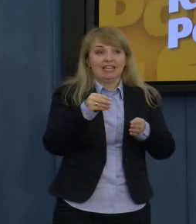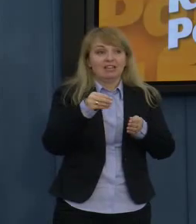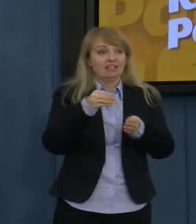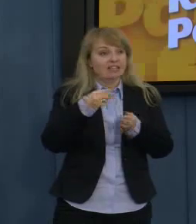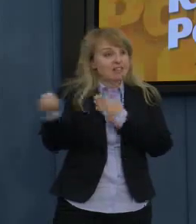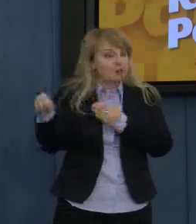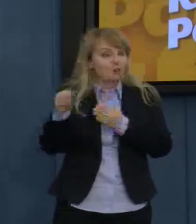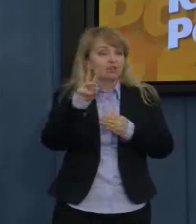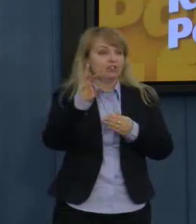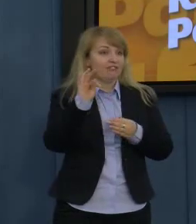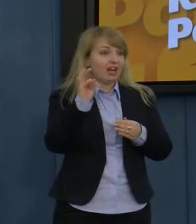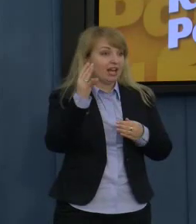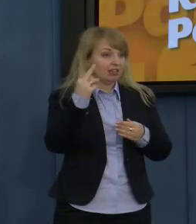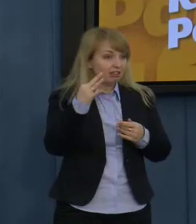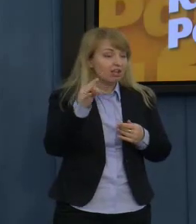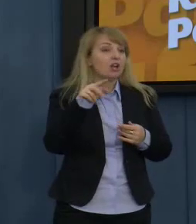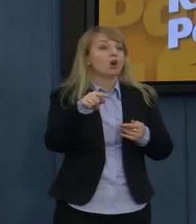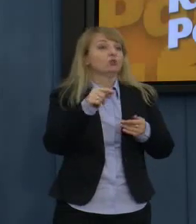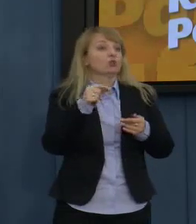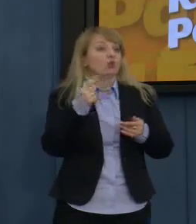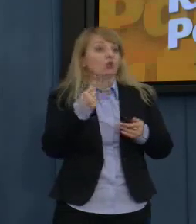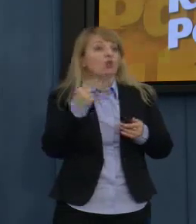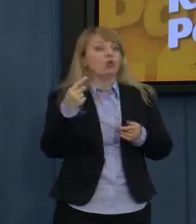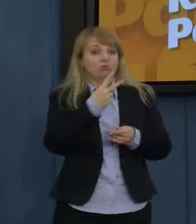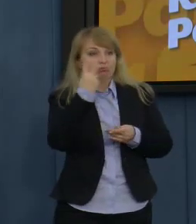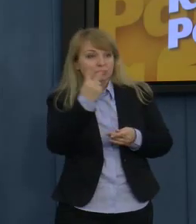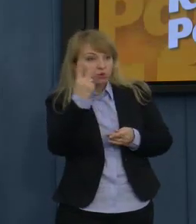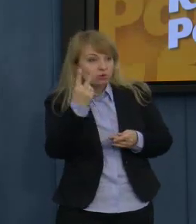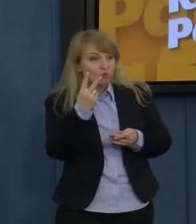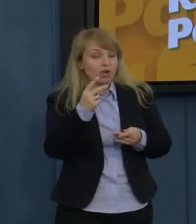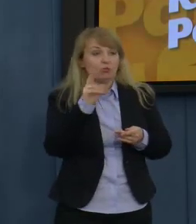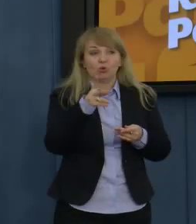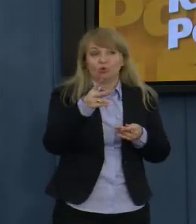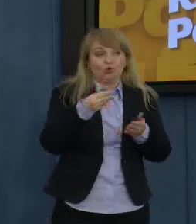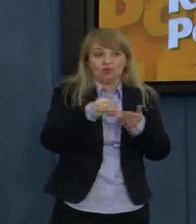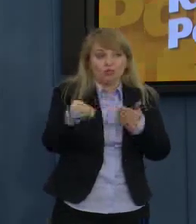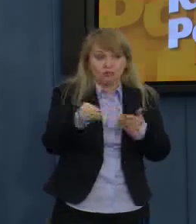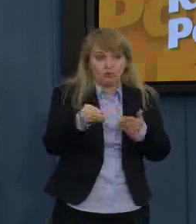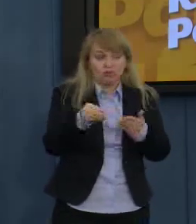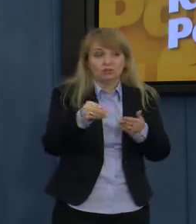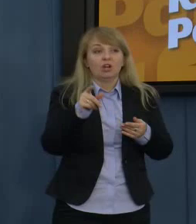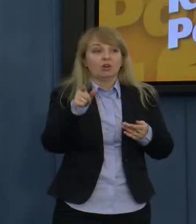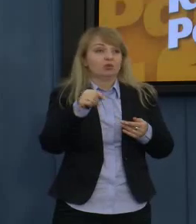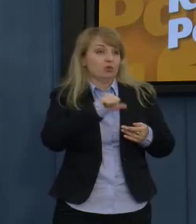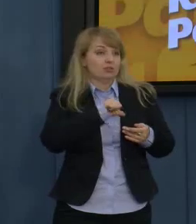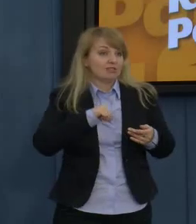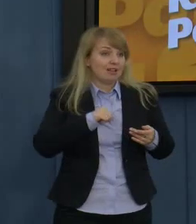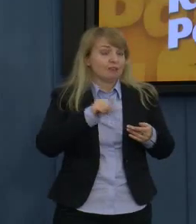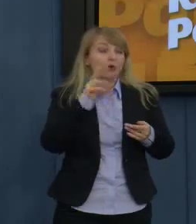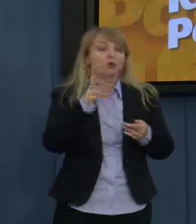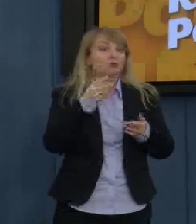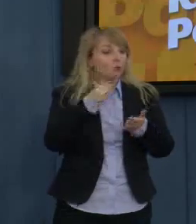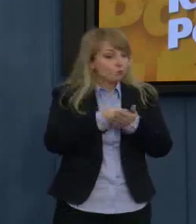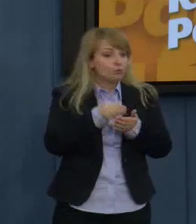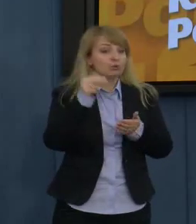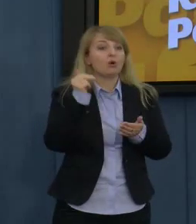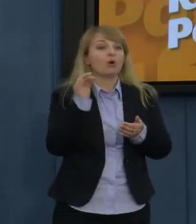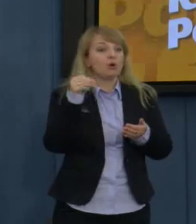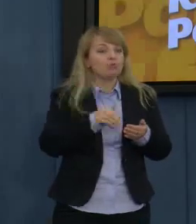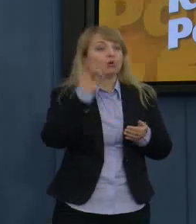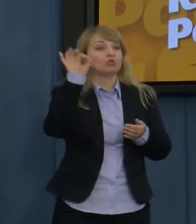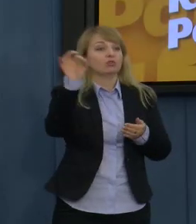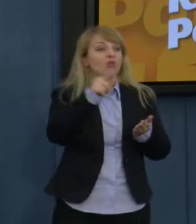VAT-u od tej stacji benzynowej, to może ścigać Państwa, może będzie mógł Państwu wejść na konto i z Państwa konta